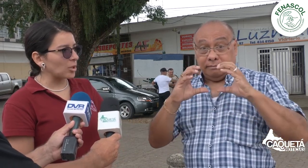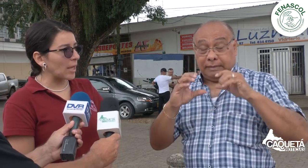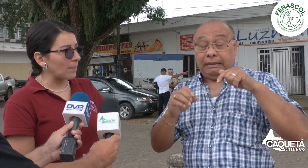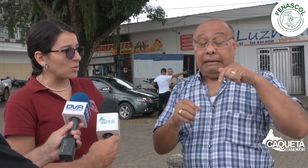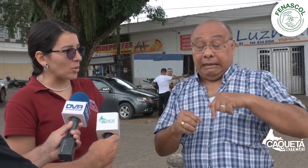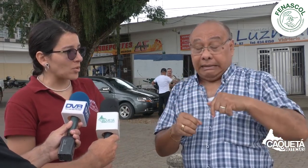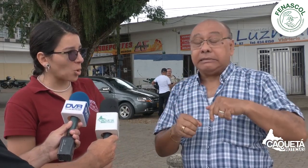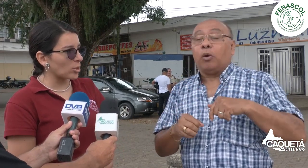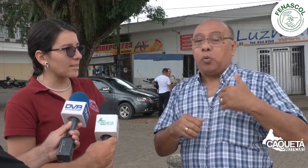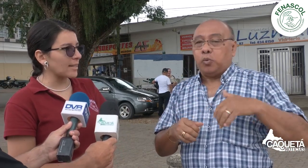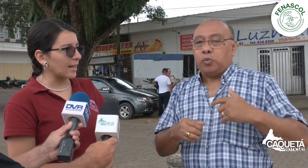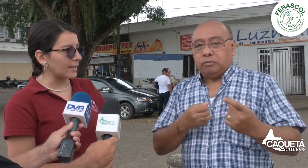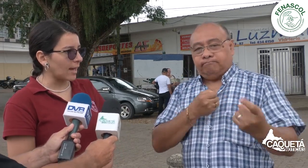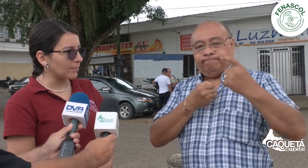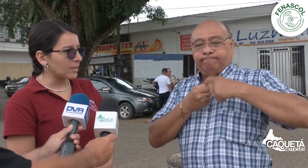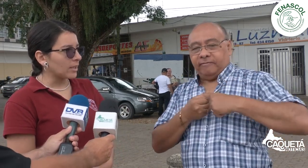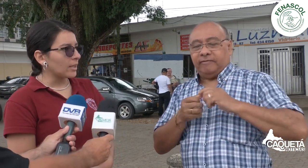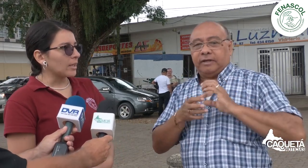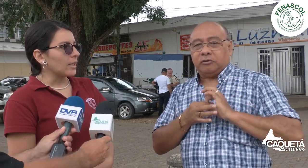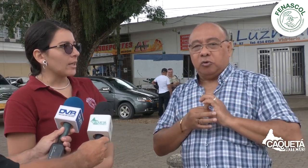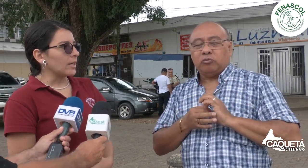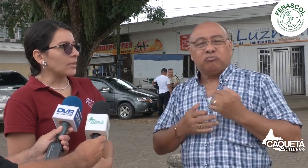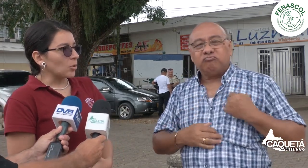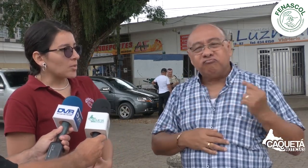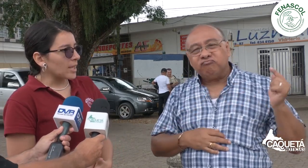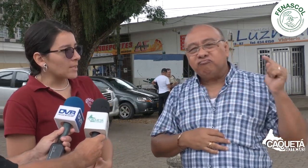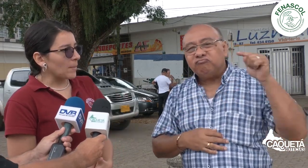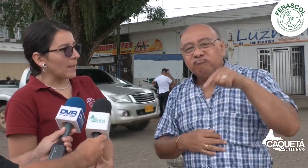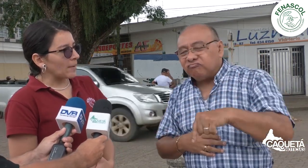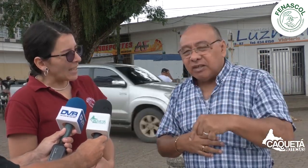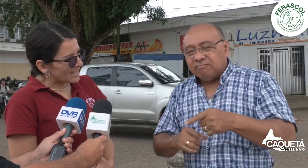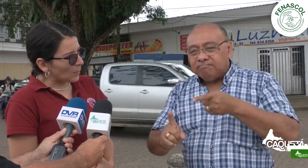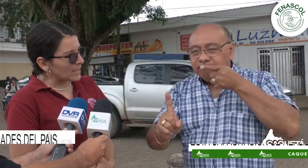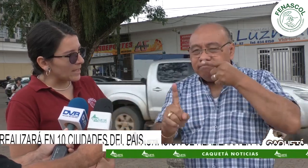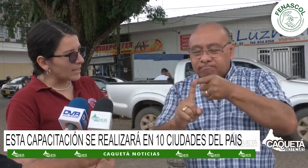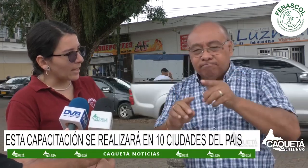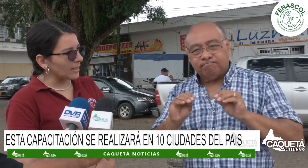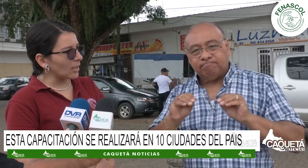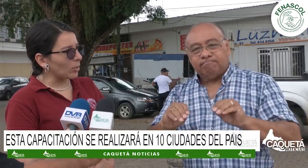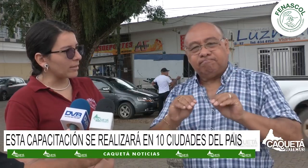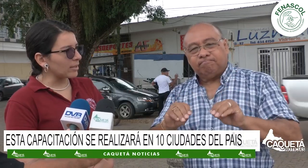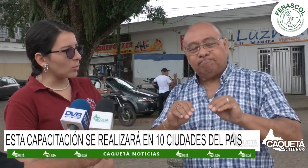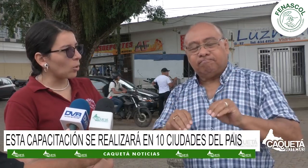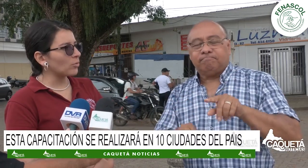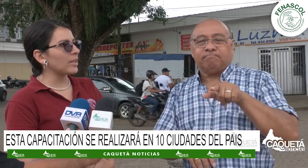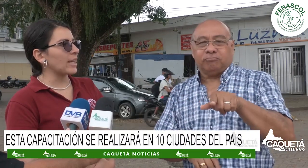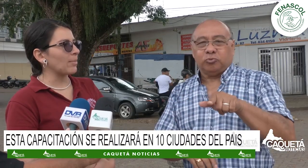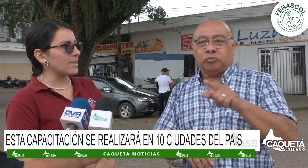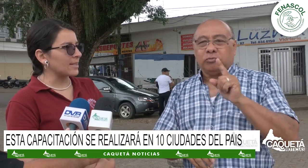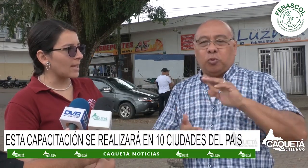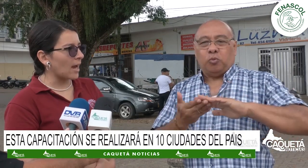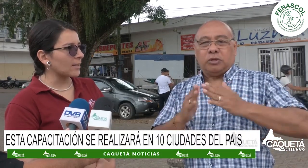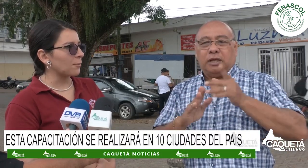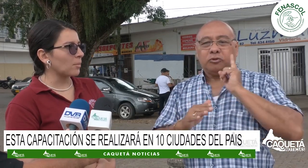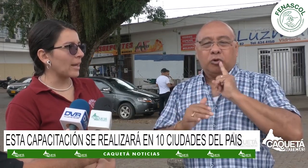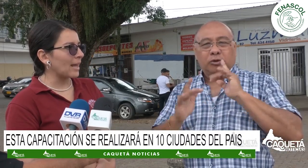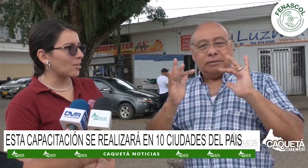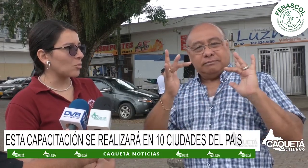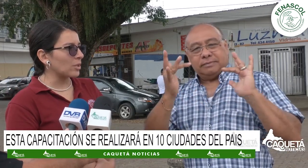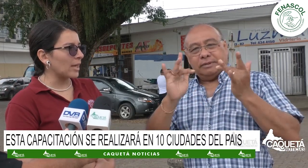de Personas Sordas del Caquetá. Entonces, esta visita tiene el objetivo de capacitar, de formar a la comunidad